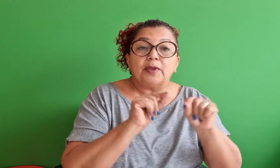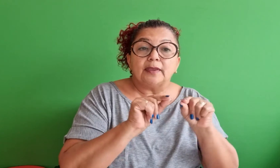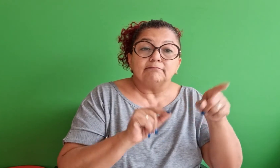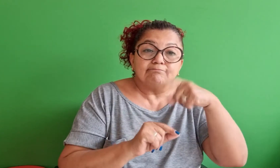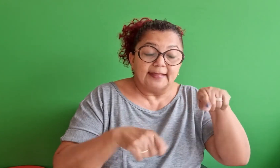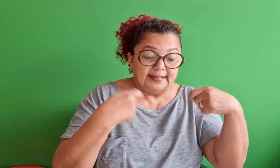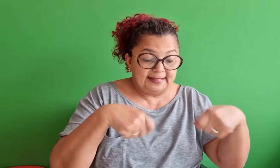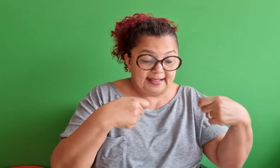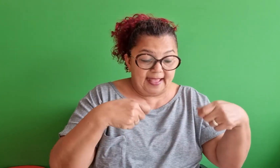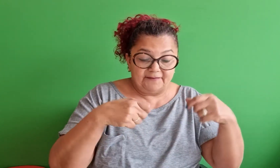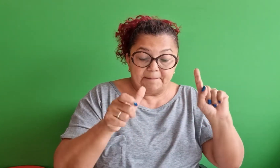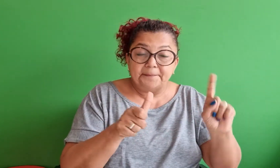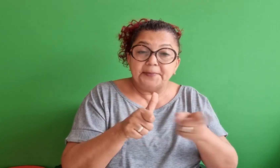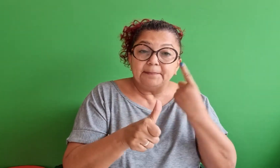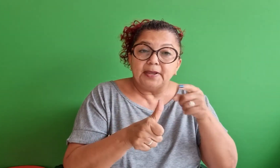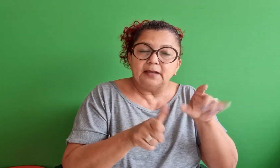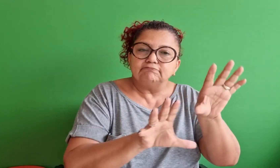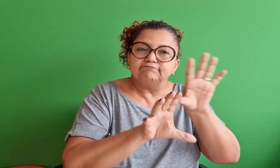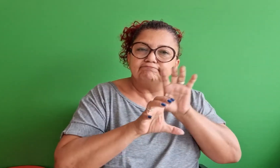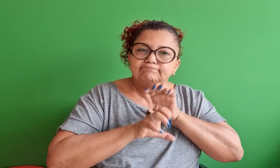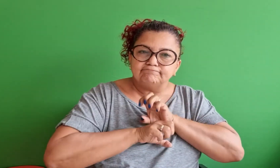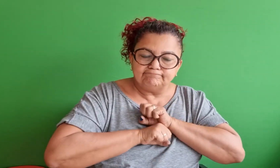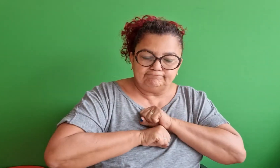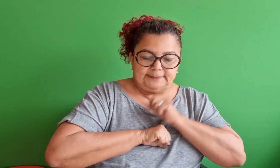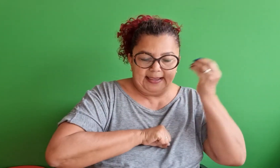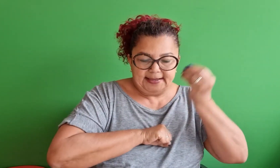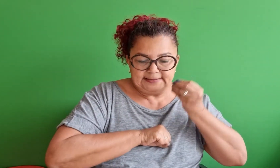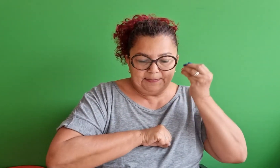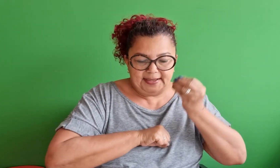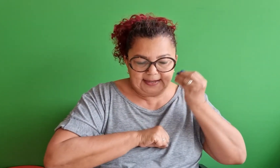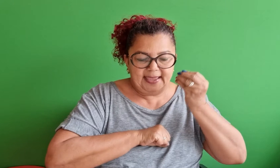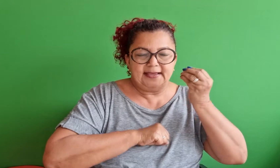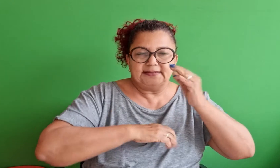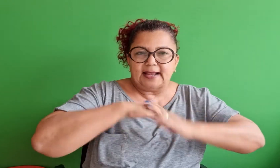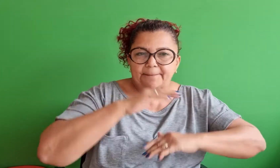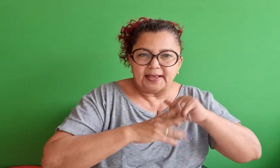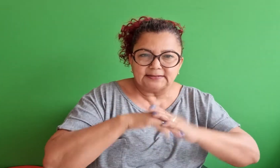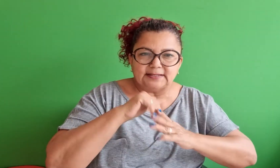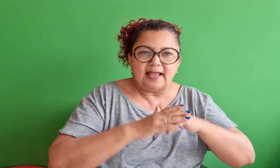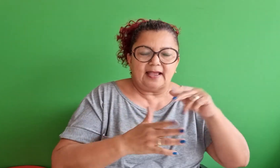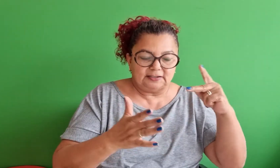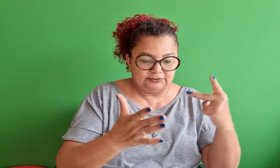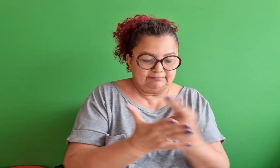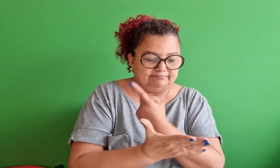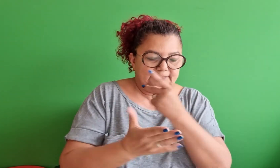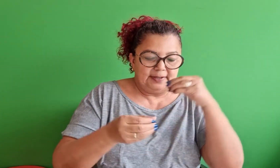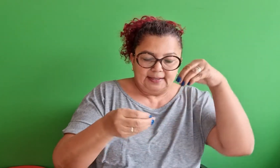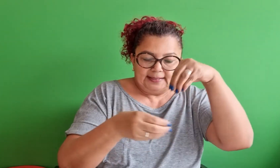é o que nós precisamos, de certa forma, primeiro adquirir como